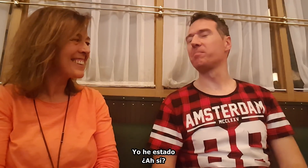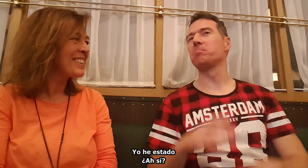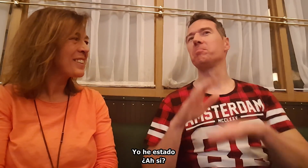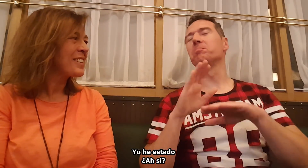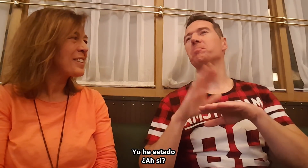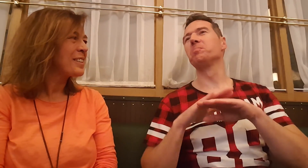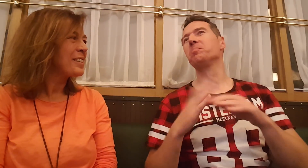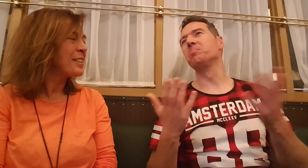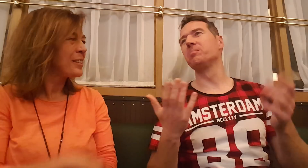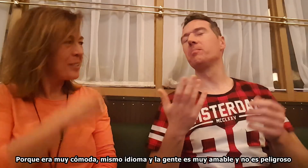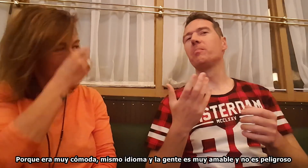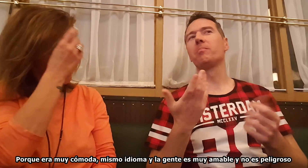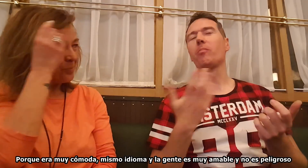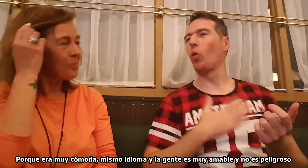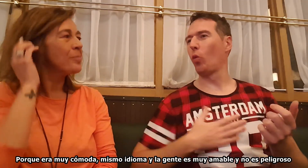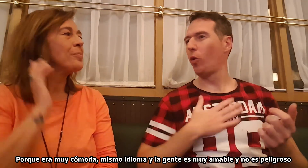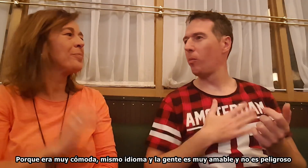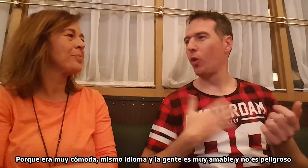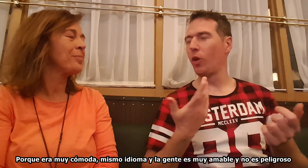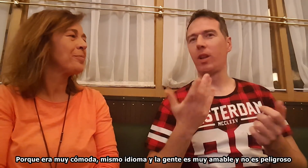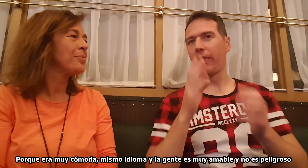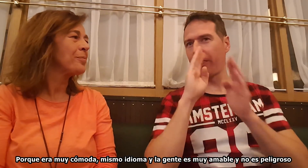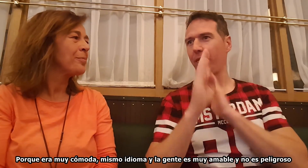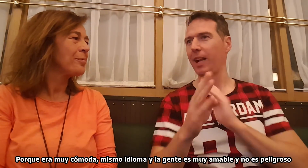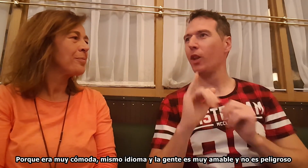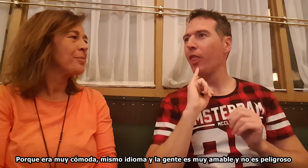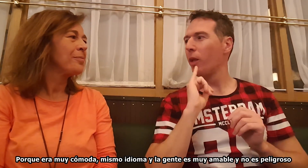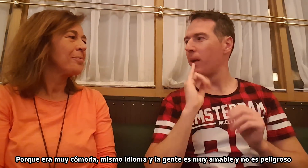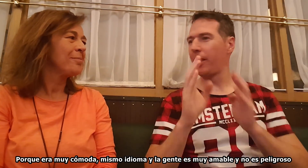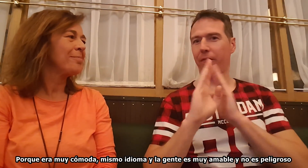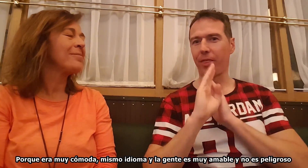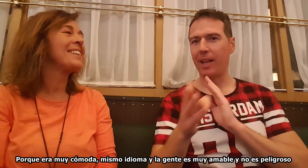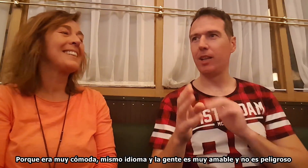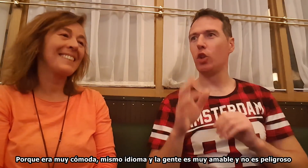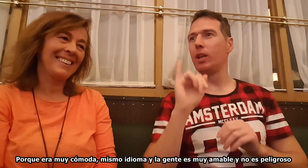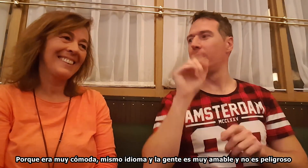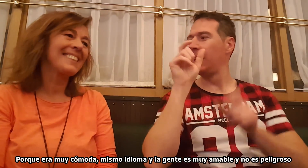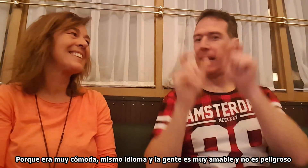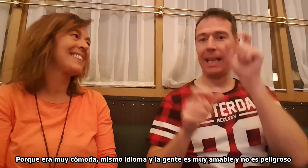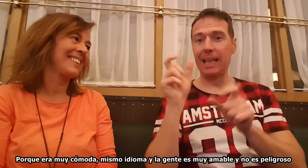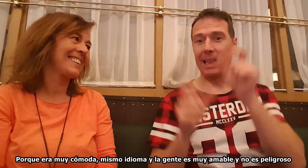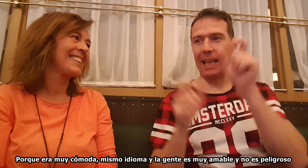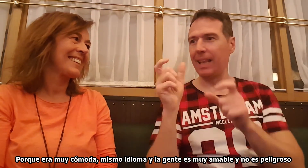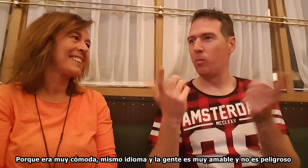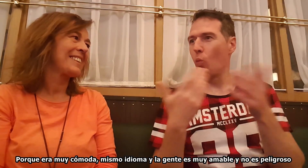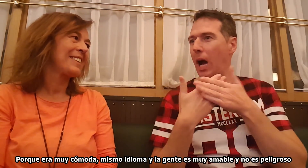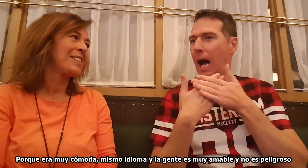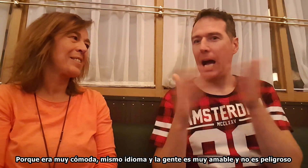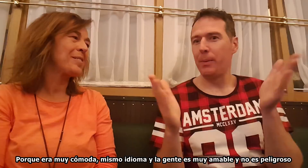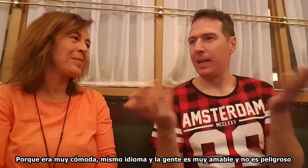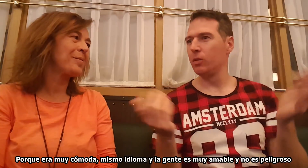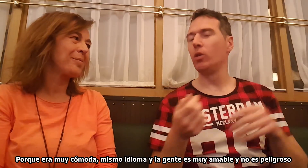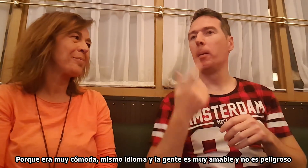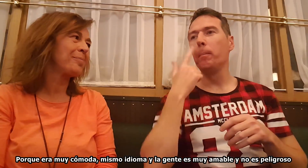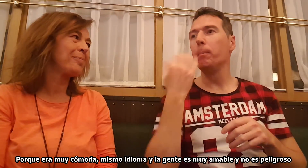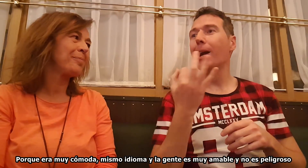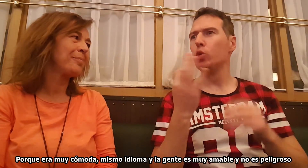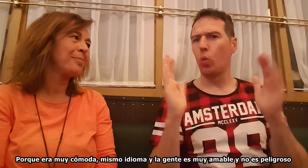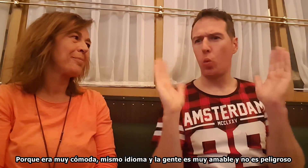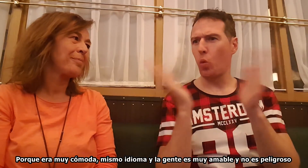porque era muy cómoda. Mismo idioma y la gente es muy amable. No es